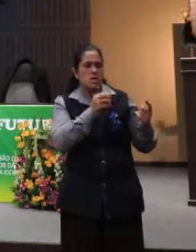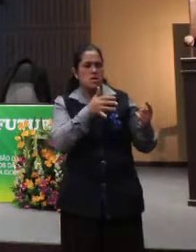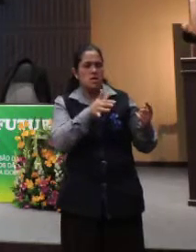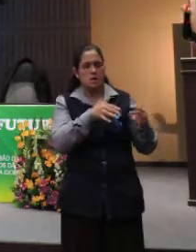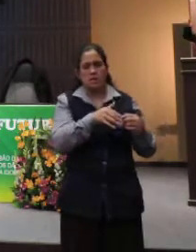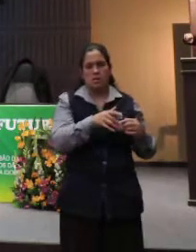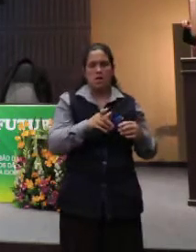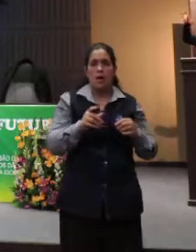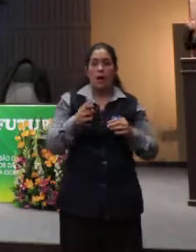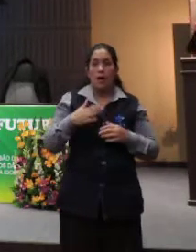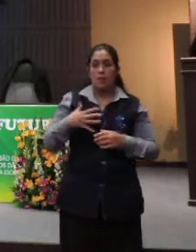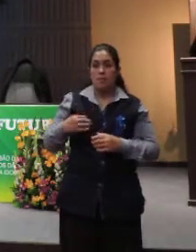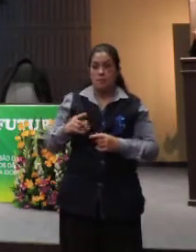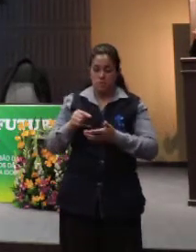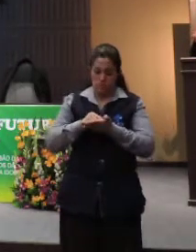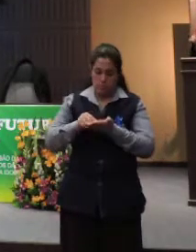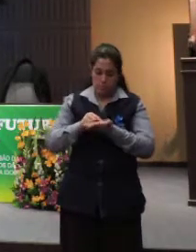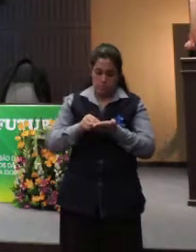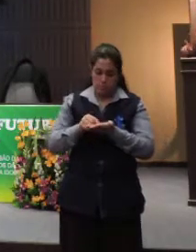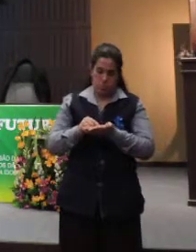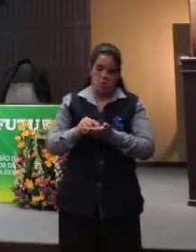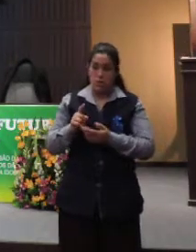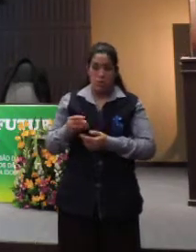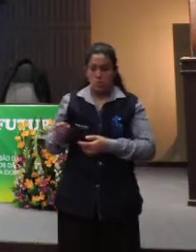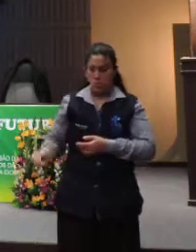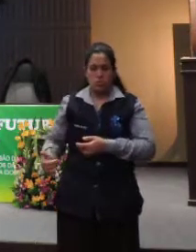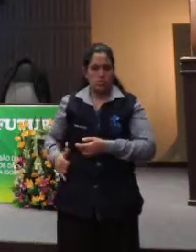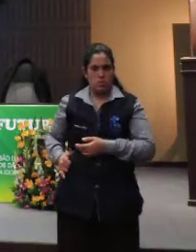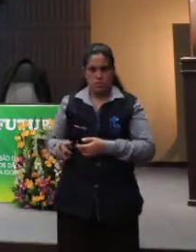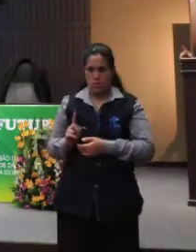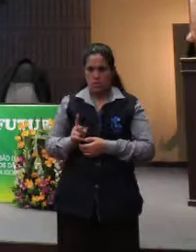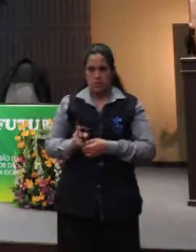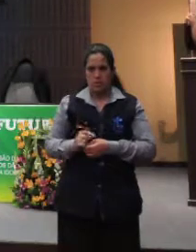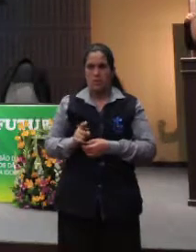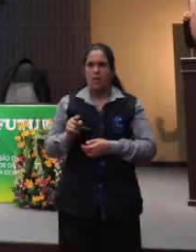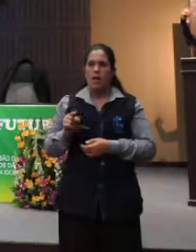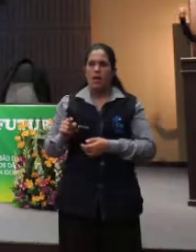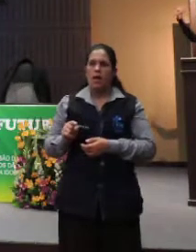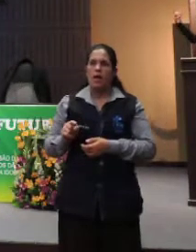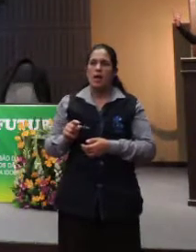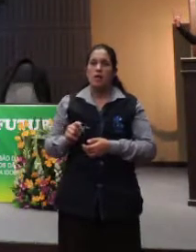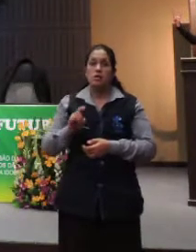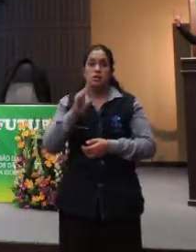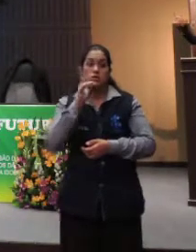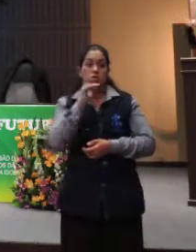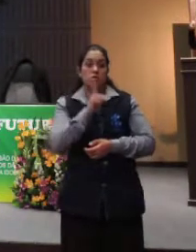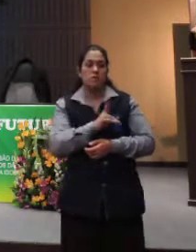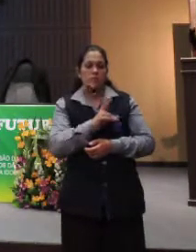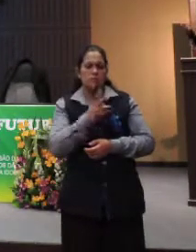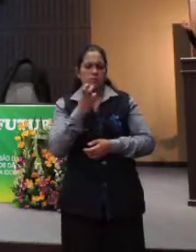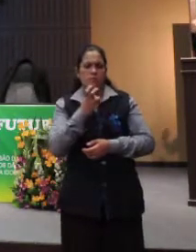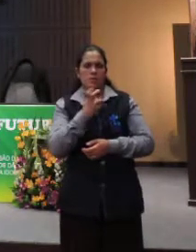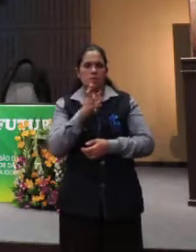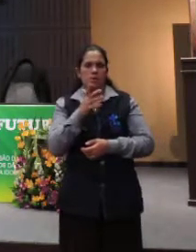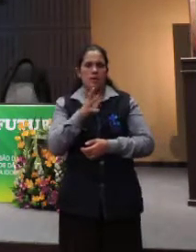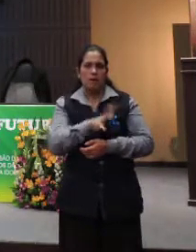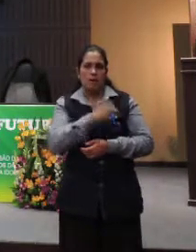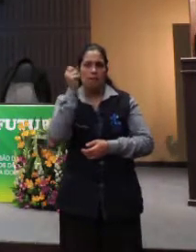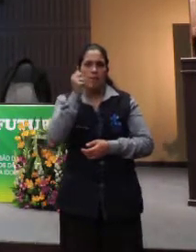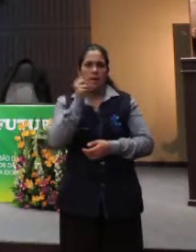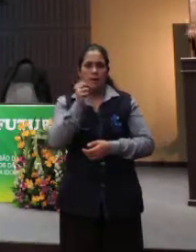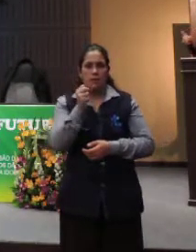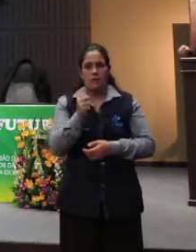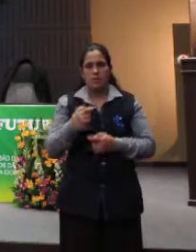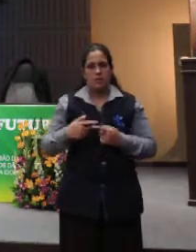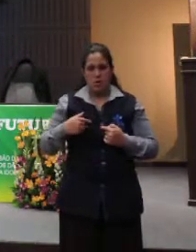Ela já pega o dedinho e vai. E eu não dou o celular. Ela, de ver. De ver, quando ela consegue roubar da